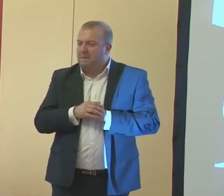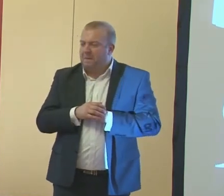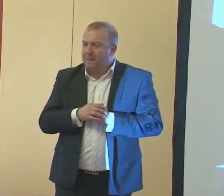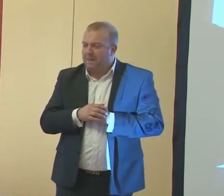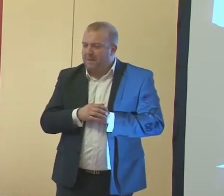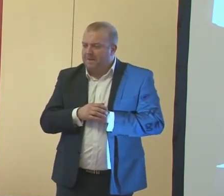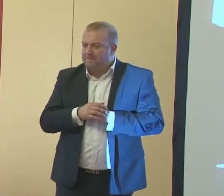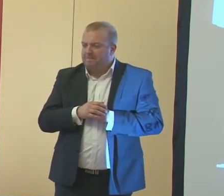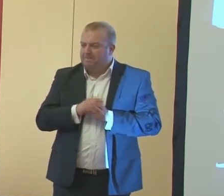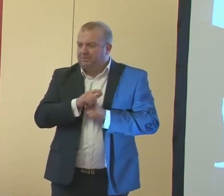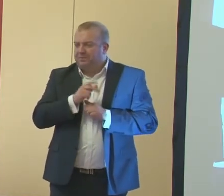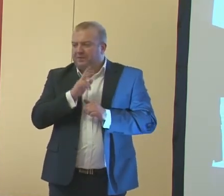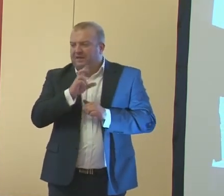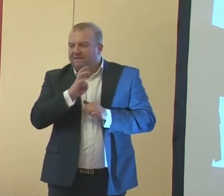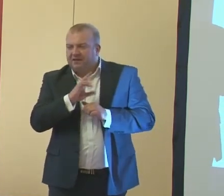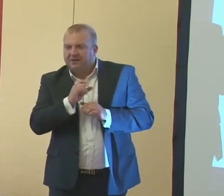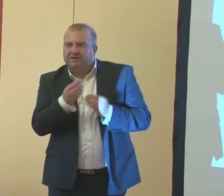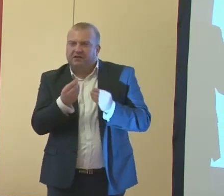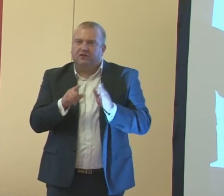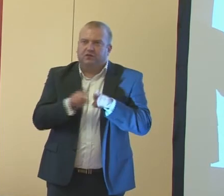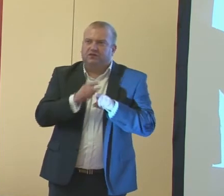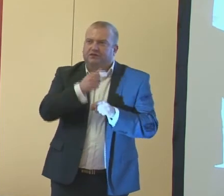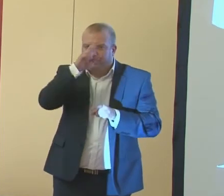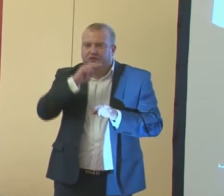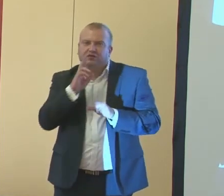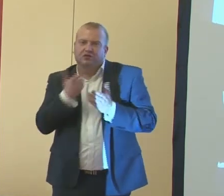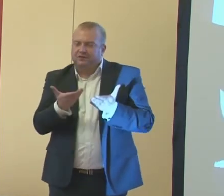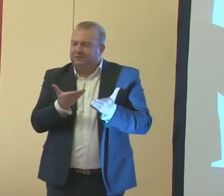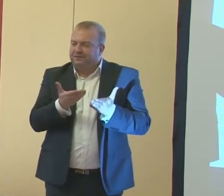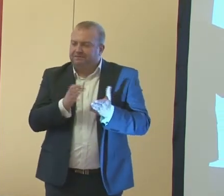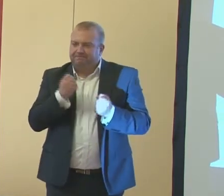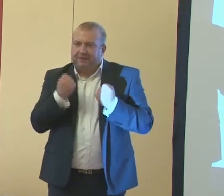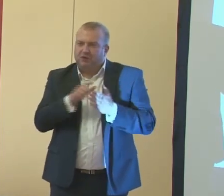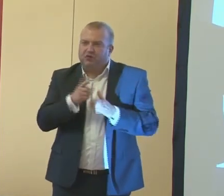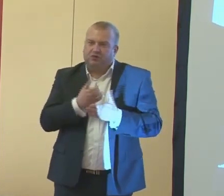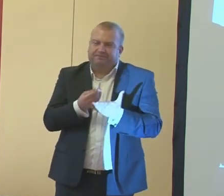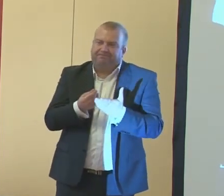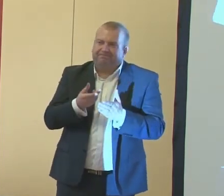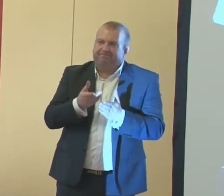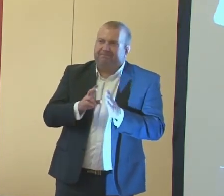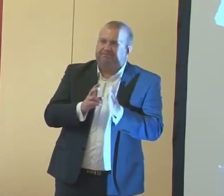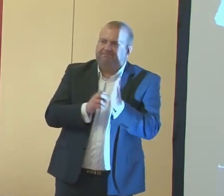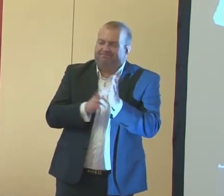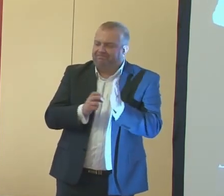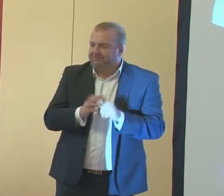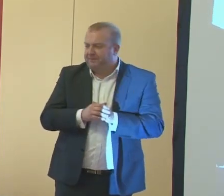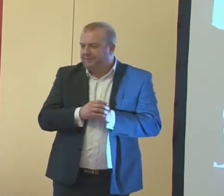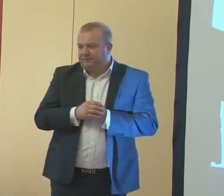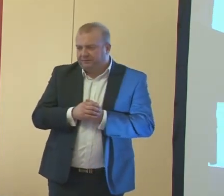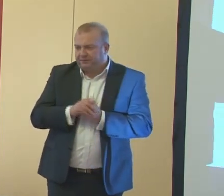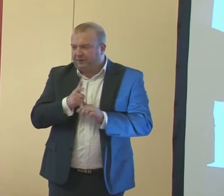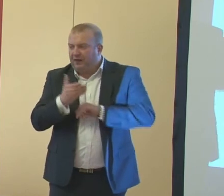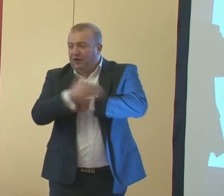że tutaj kwestie finansowe również rodziców mocno ograniczają. Na koniec,